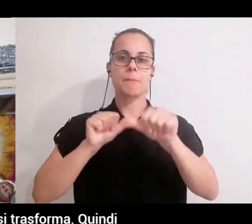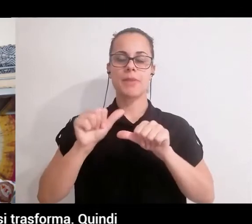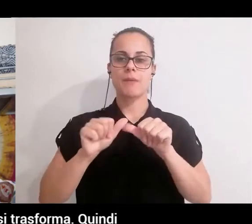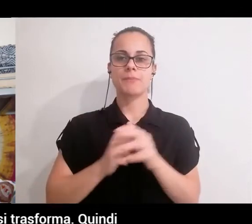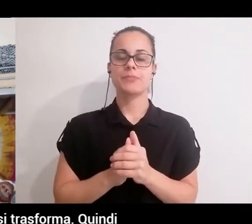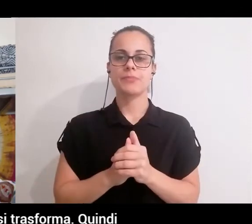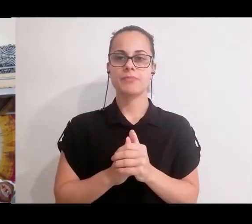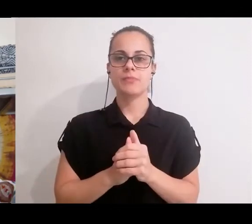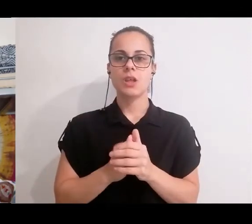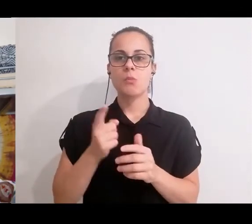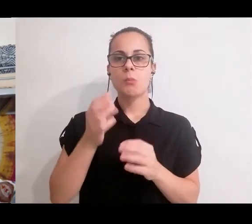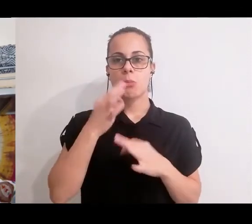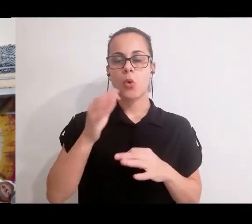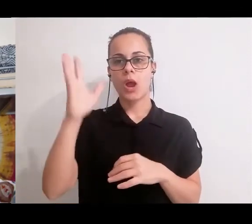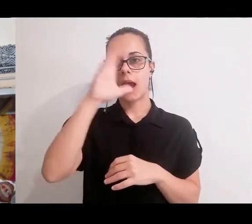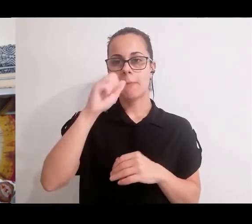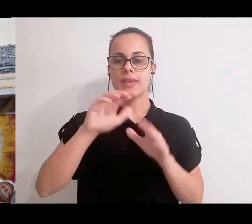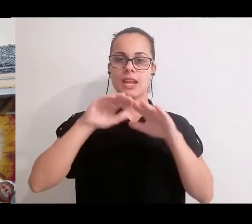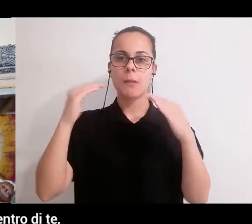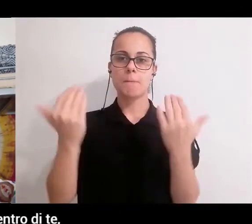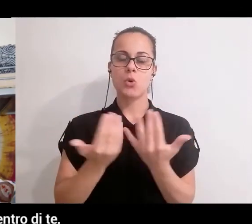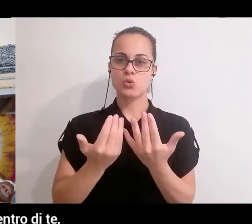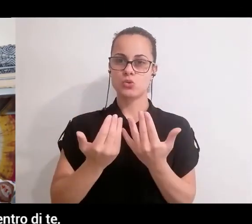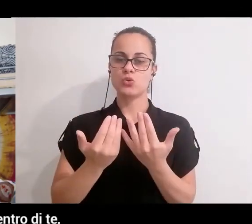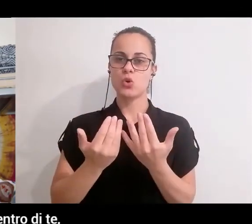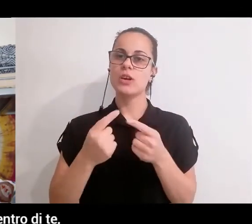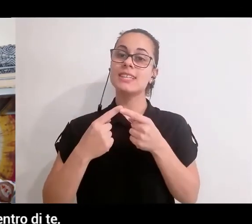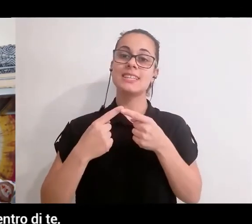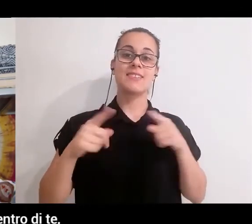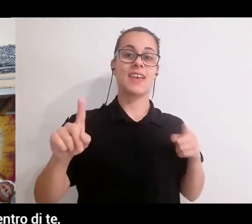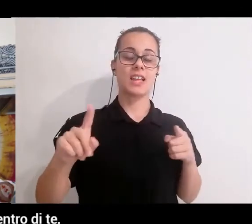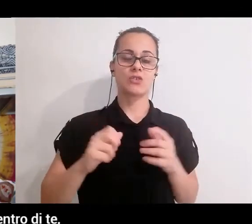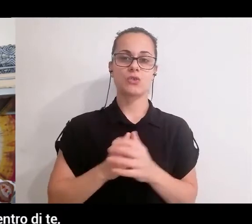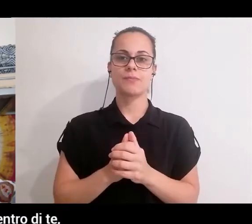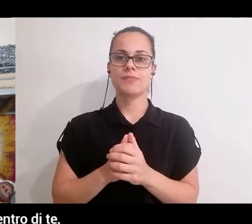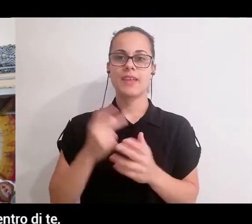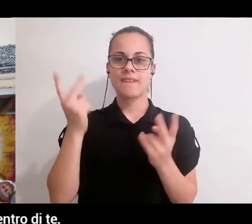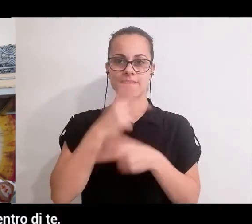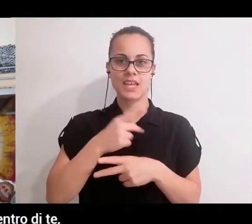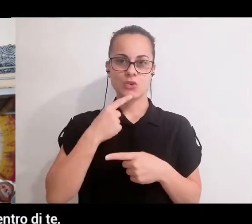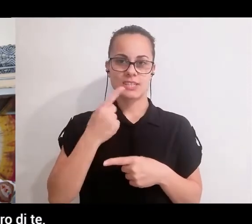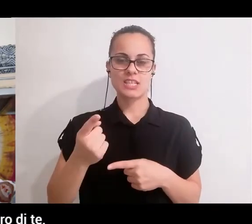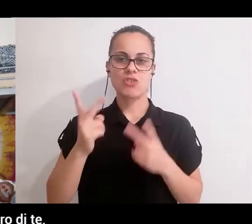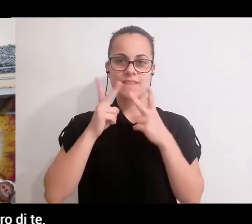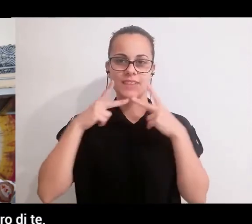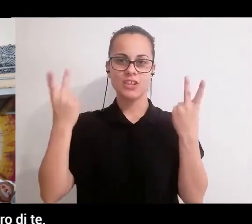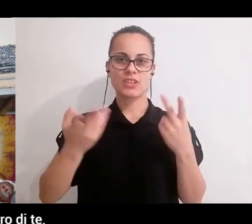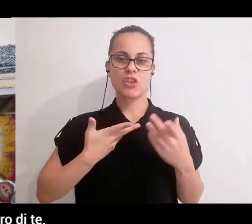si trasforma. Quindi capiamo da questo il motivo per il quale ci viene sempre detto la felicità è dentro di te,